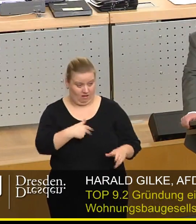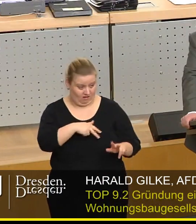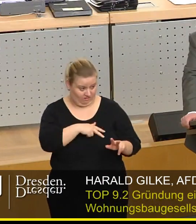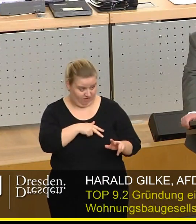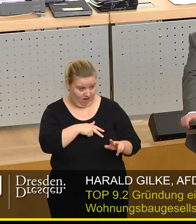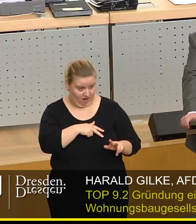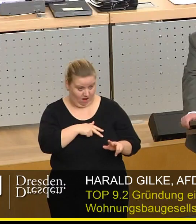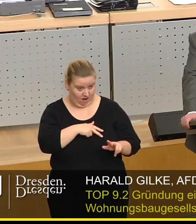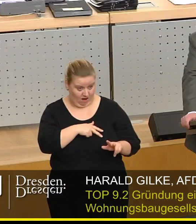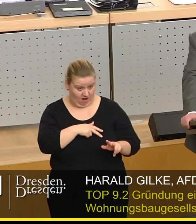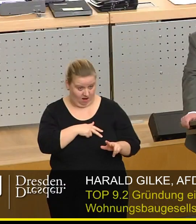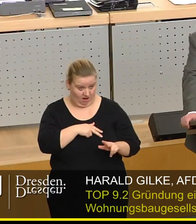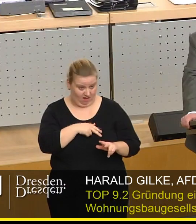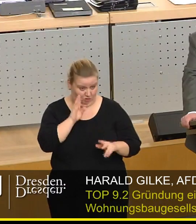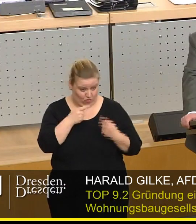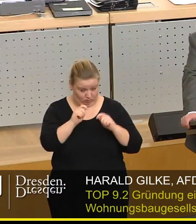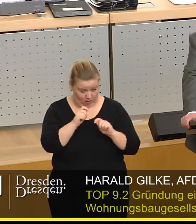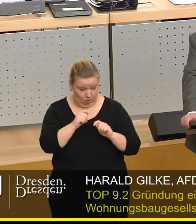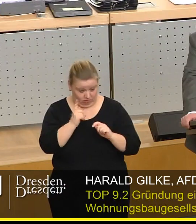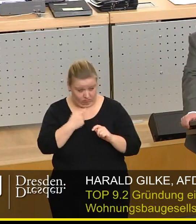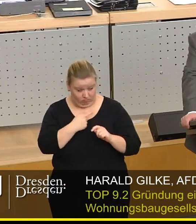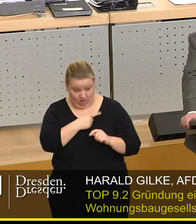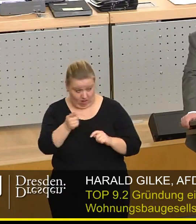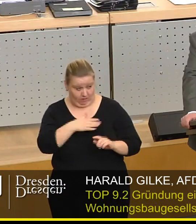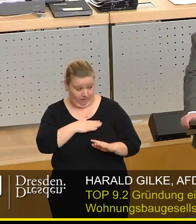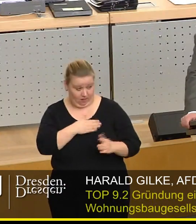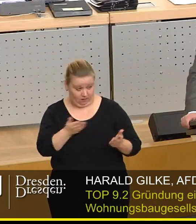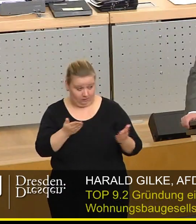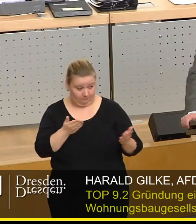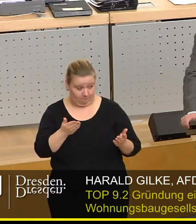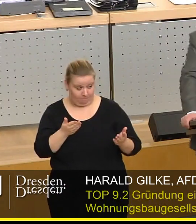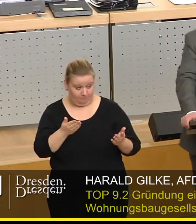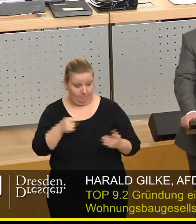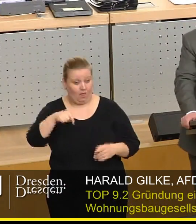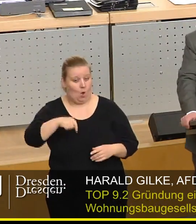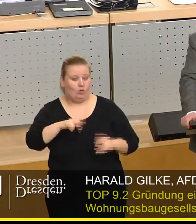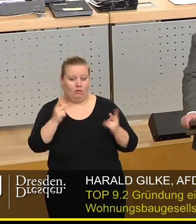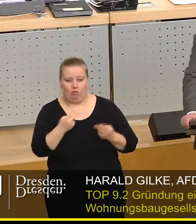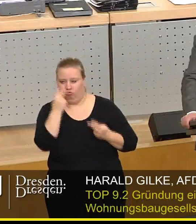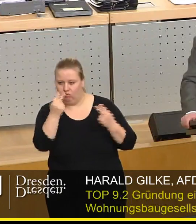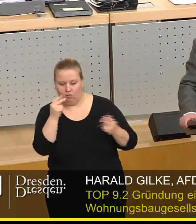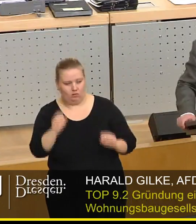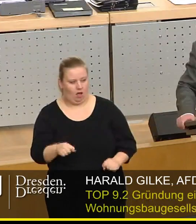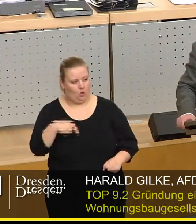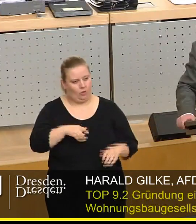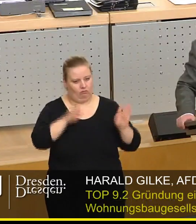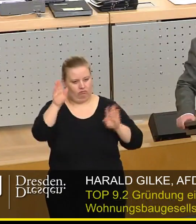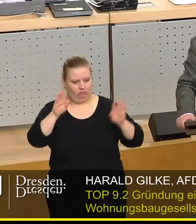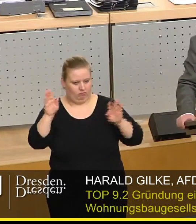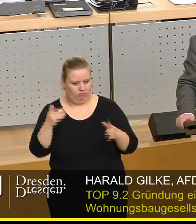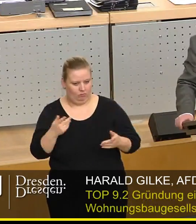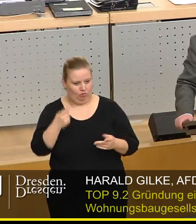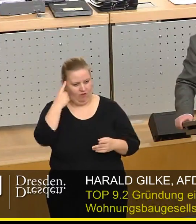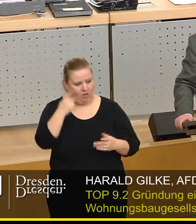so sehr hinter dieser Wurpa? Stecken Sie wirklich alle dahinter? Das können wir heute gleich mal sehen. Wir werden es heute mal erleben,